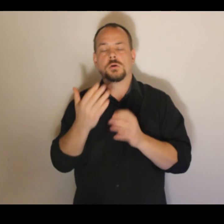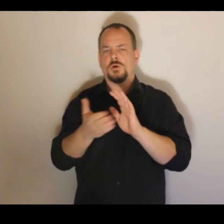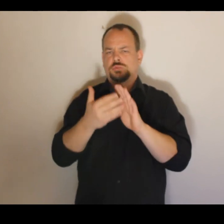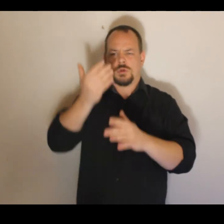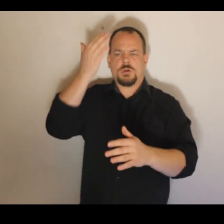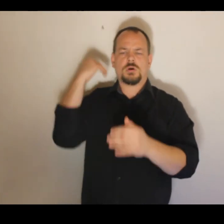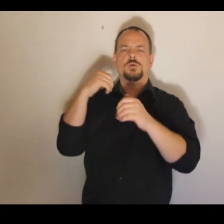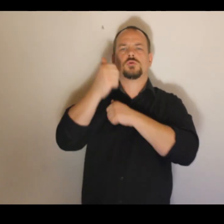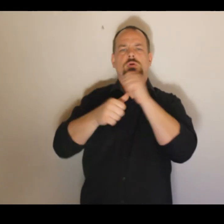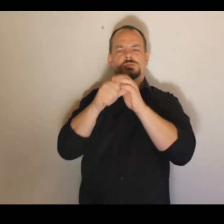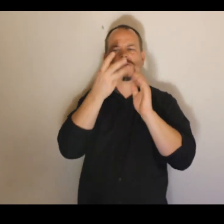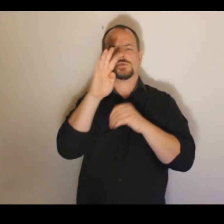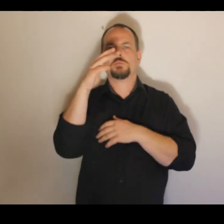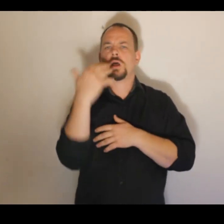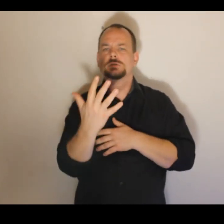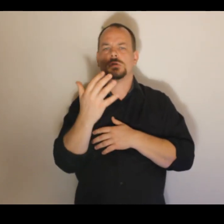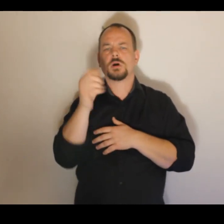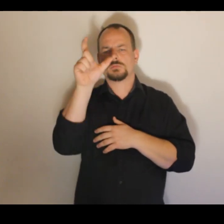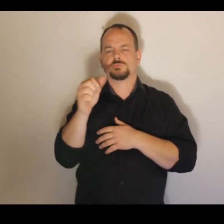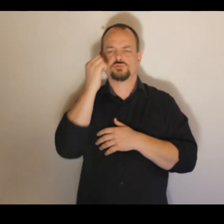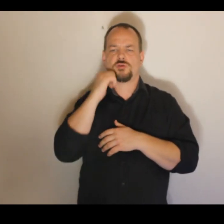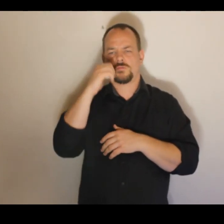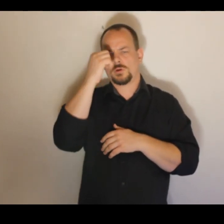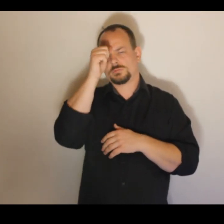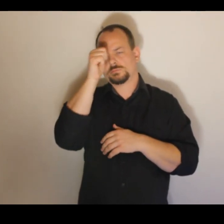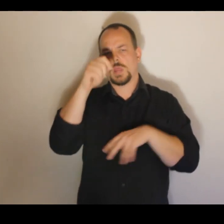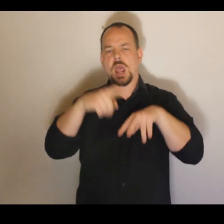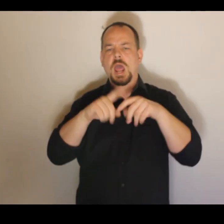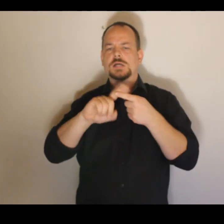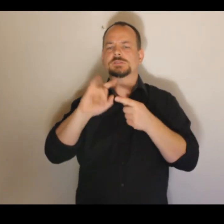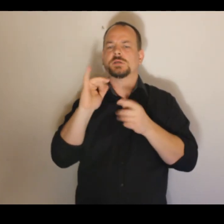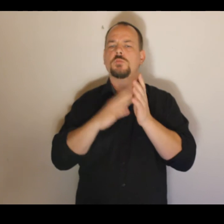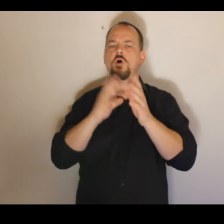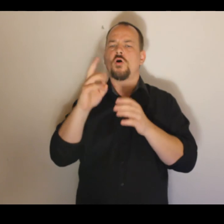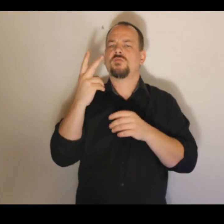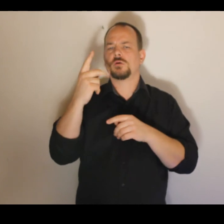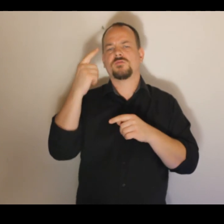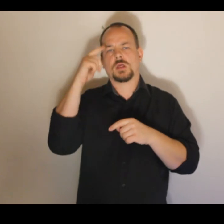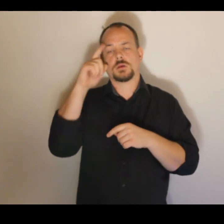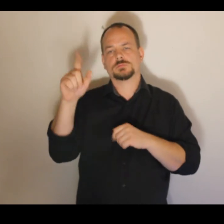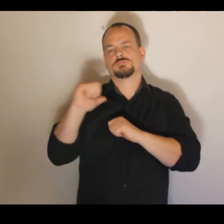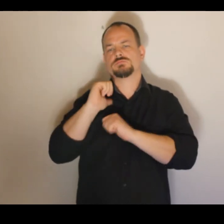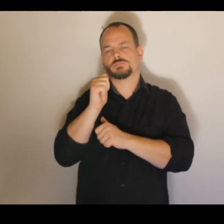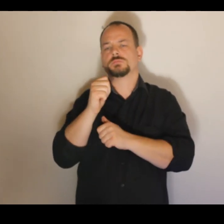čtyři zákony robotiky, které jakýmsi způsobem upravují snad